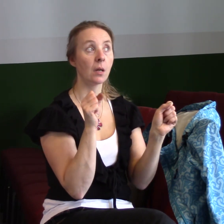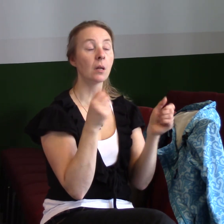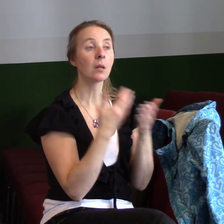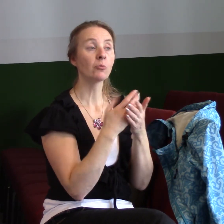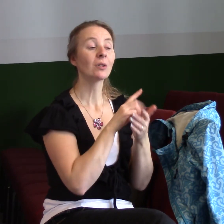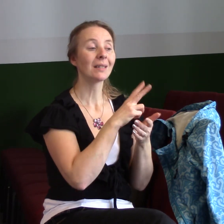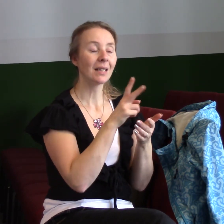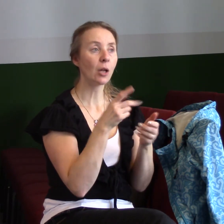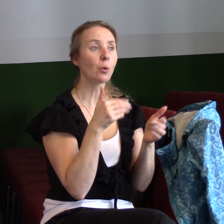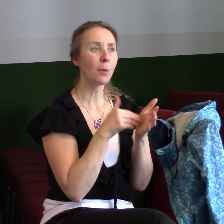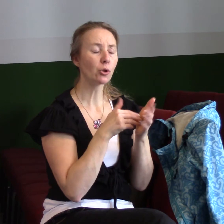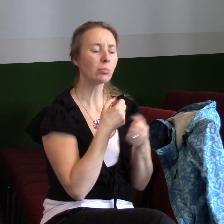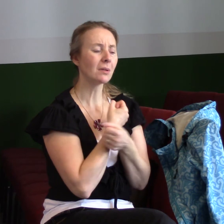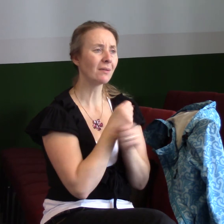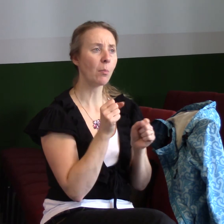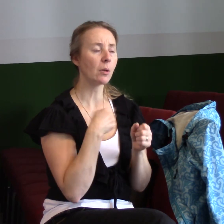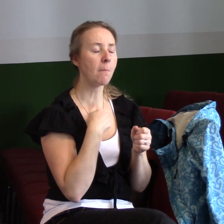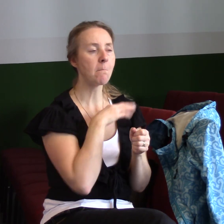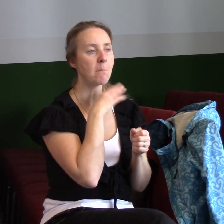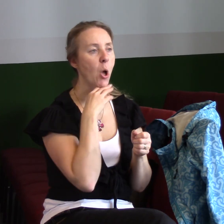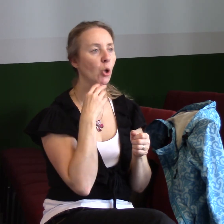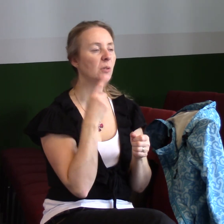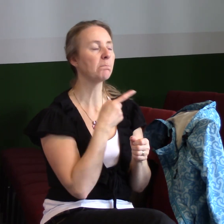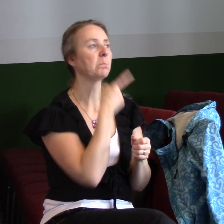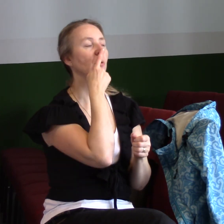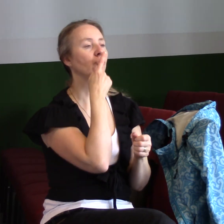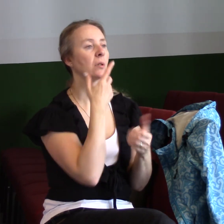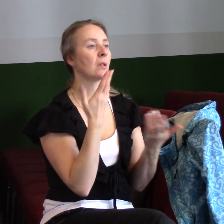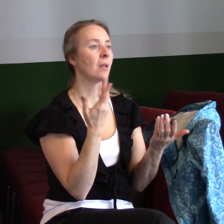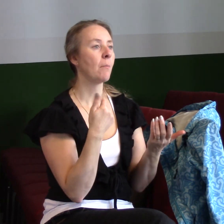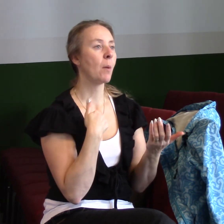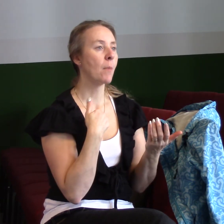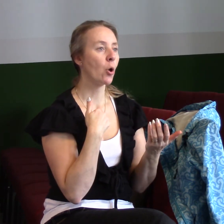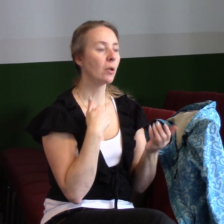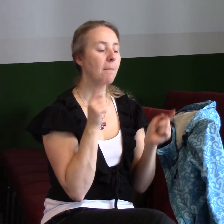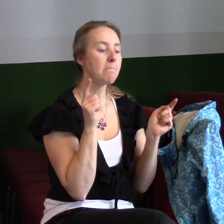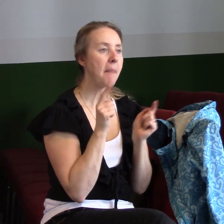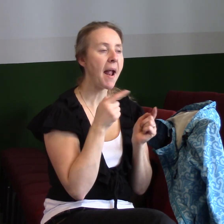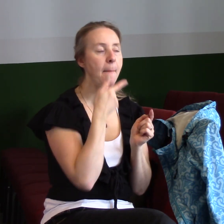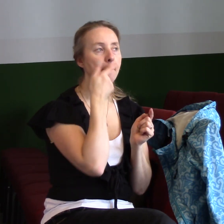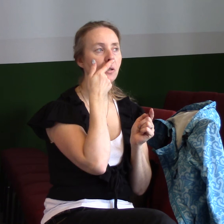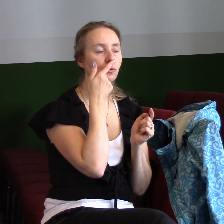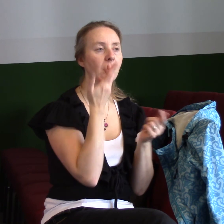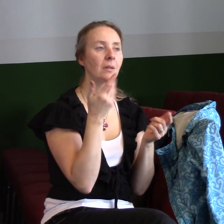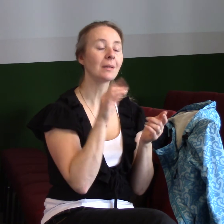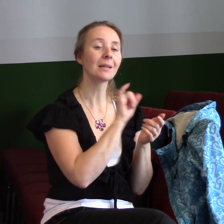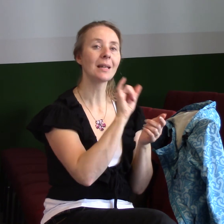svobodu od svého velkého ega, někdo potřebuje svobodu od svého mikroega, někdo potřebuje svobodu od svých